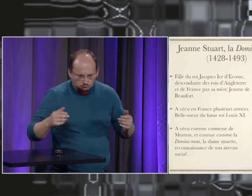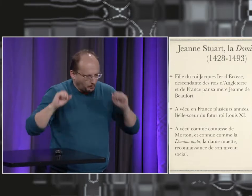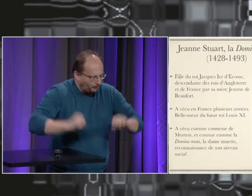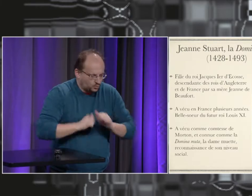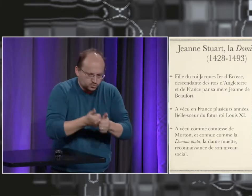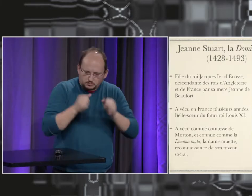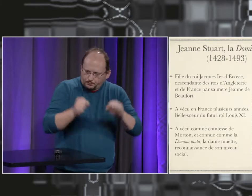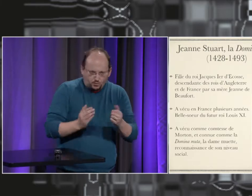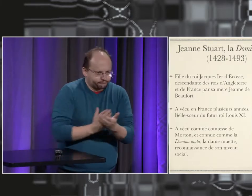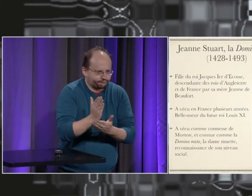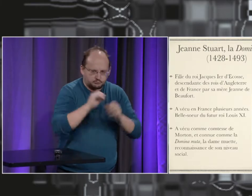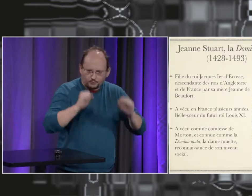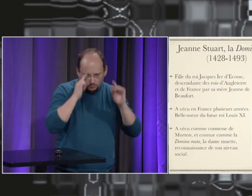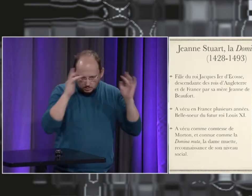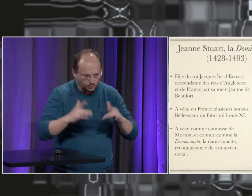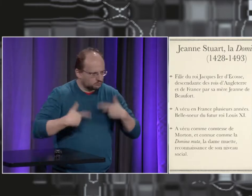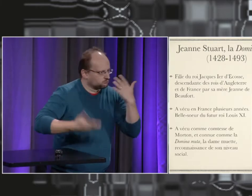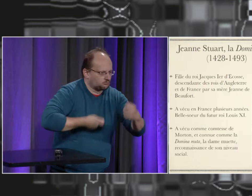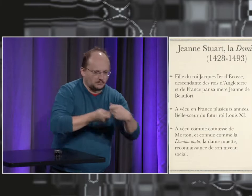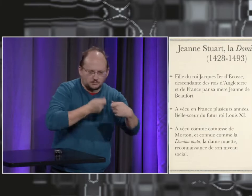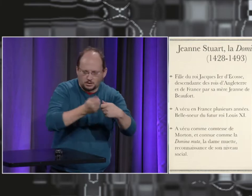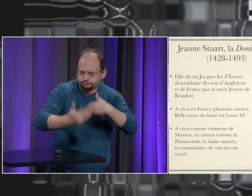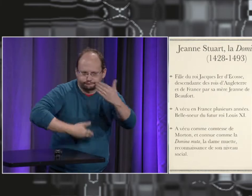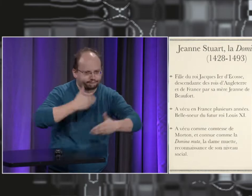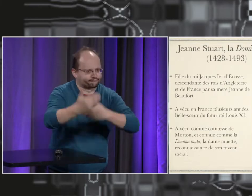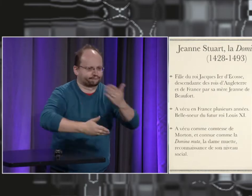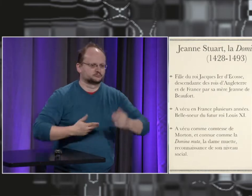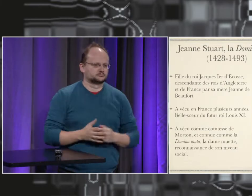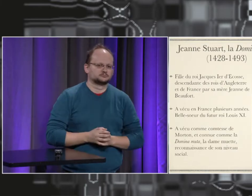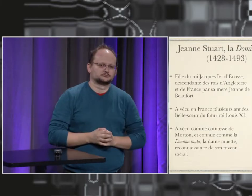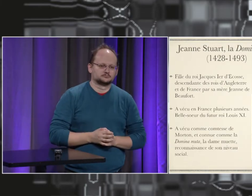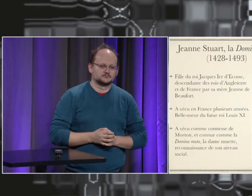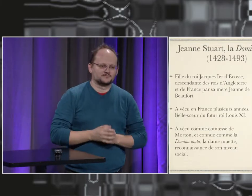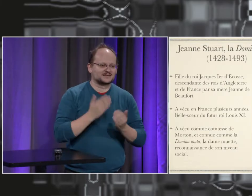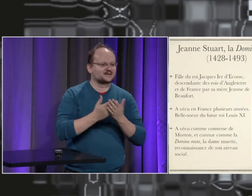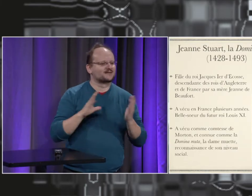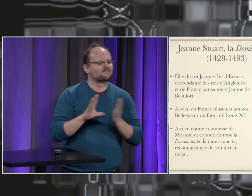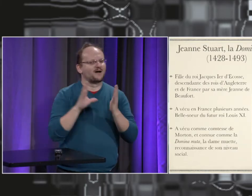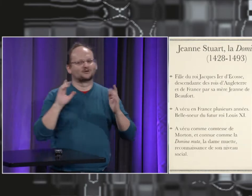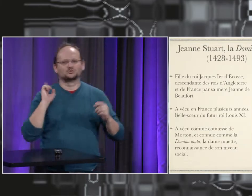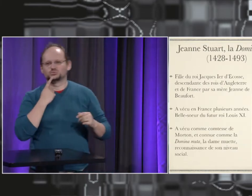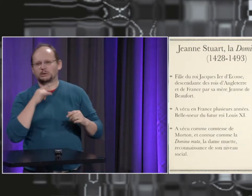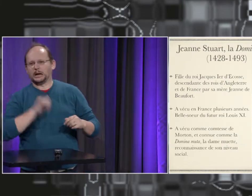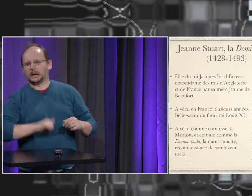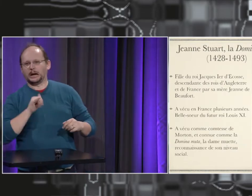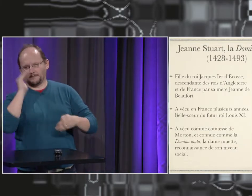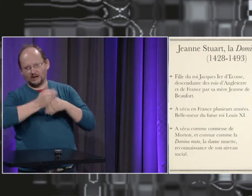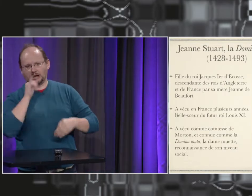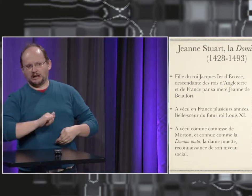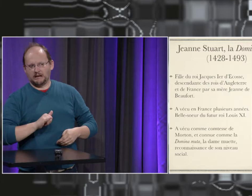'époque elle pouvait vivre comme tout le monde elle s'adaptait aux situations elle a été mariée